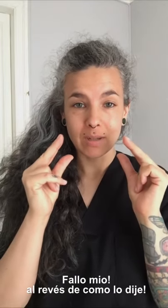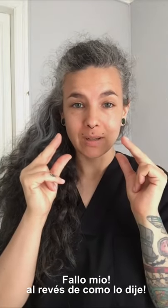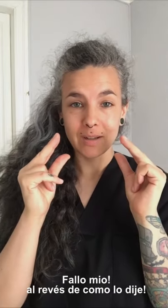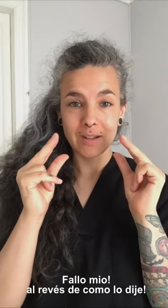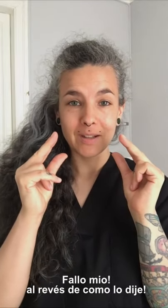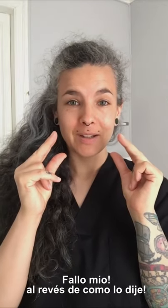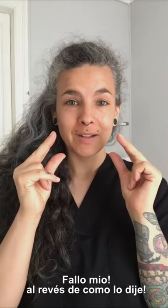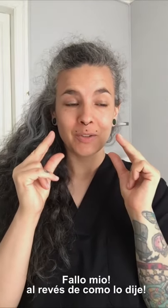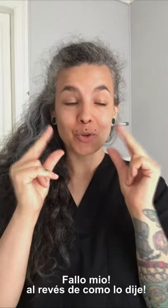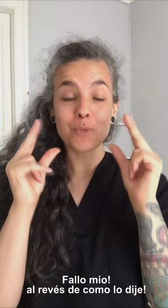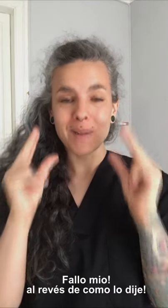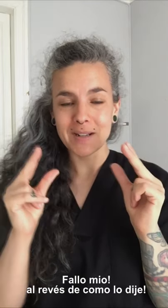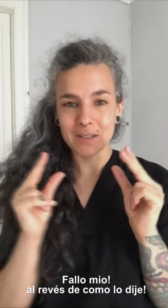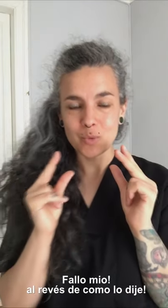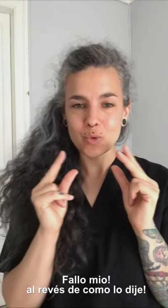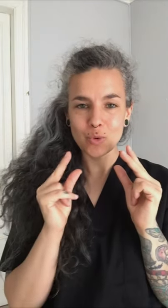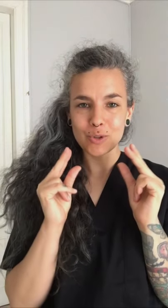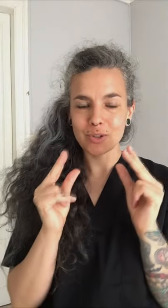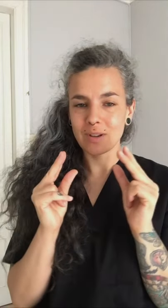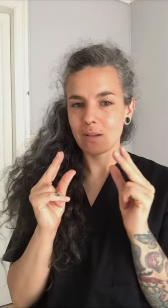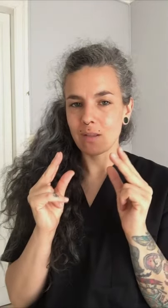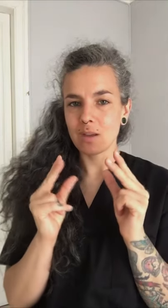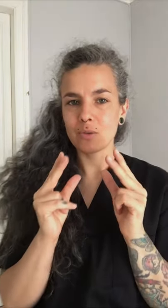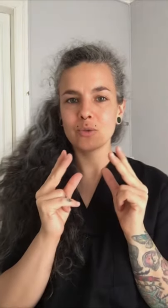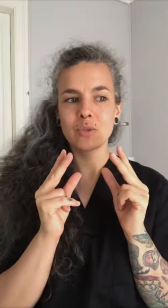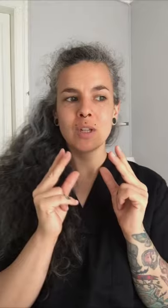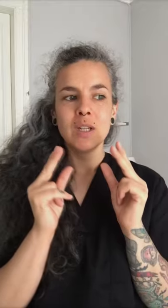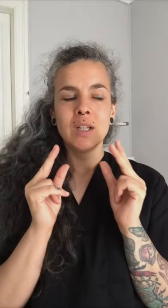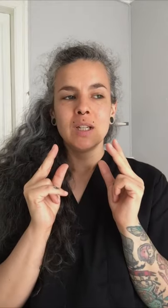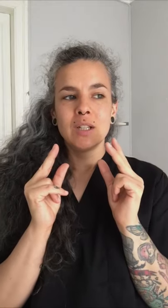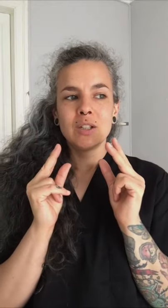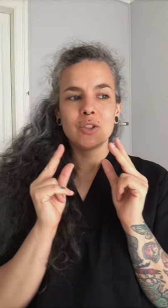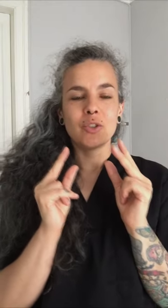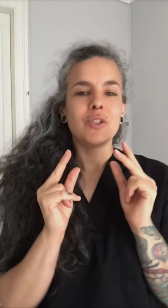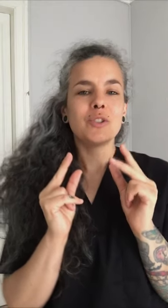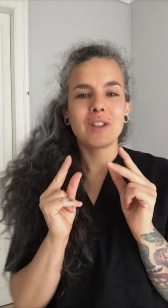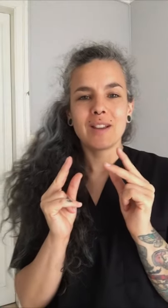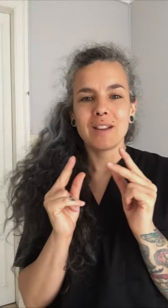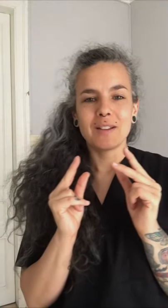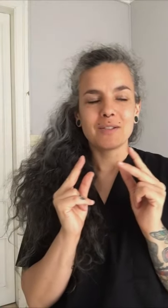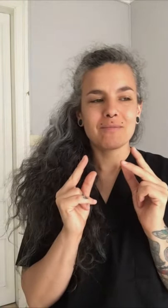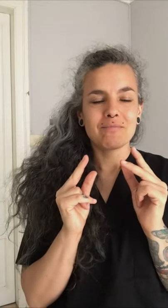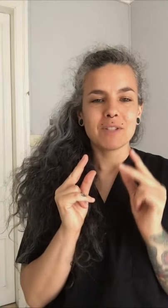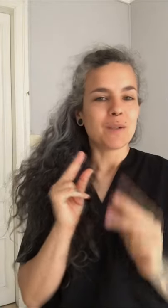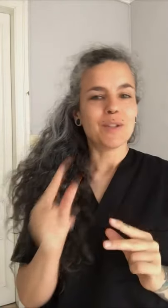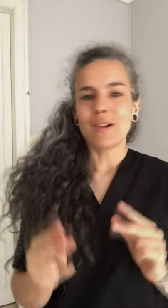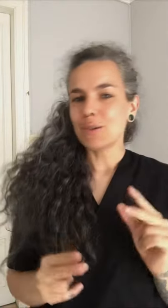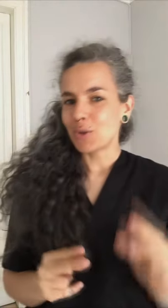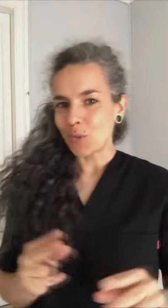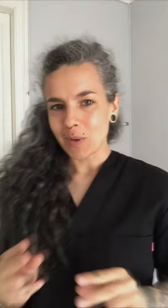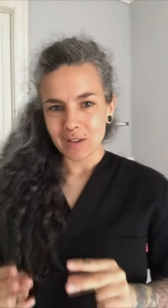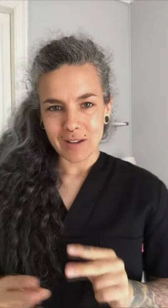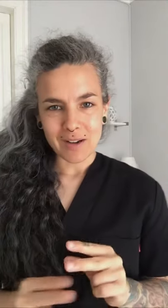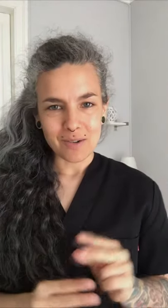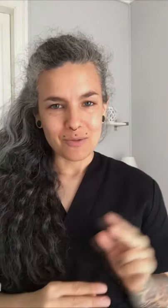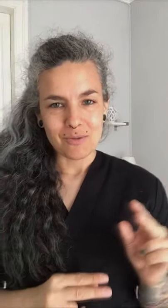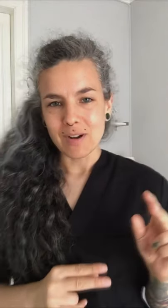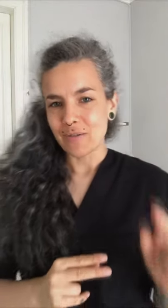Estos dos pares de músculos, los terigoideos, son esos que, si habéis sido al osteópata, o al